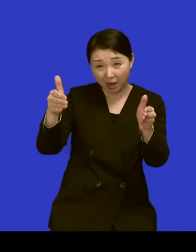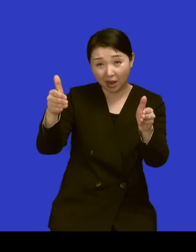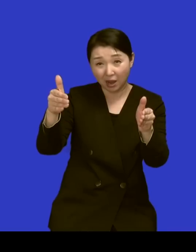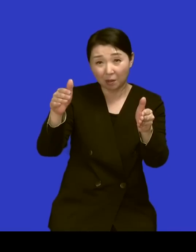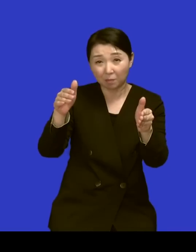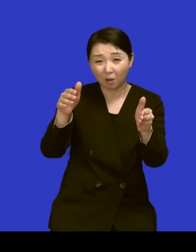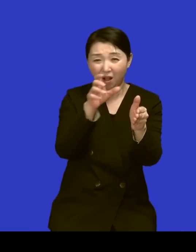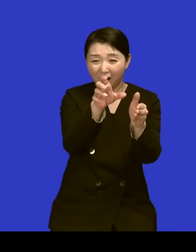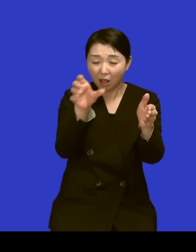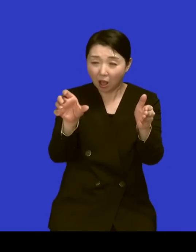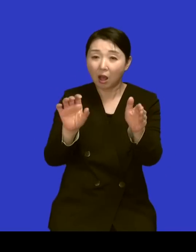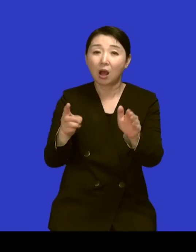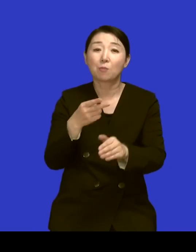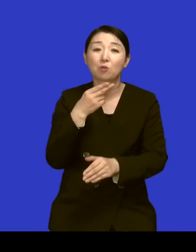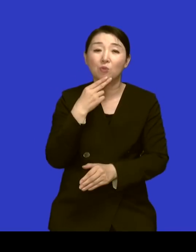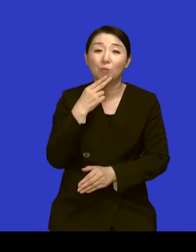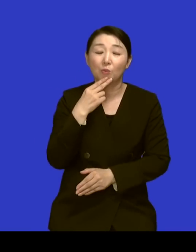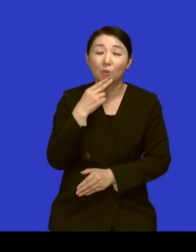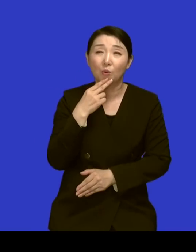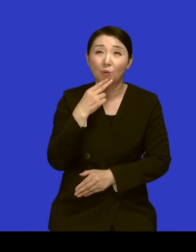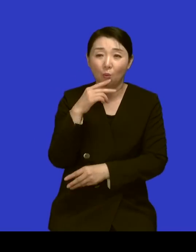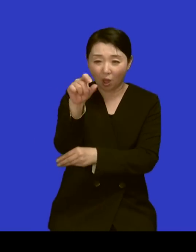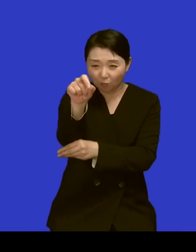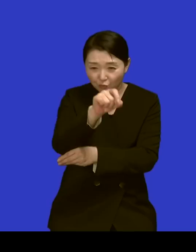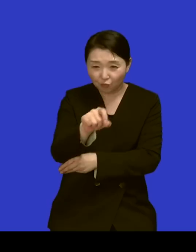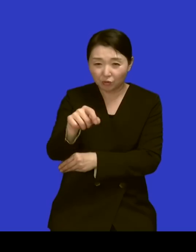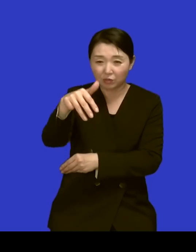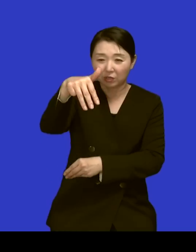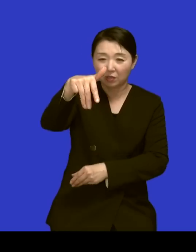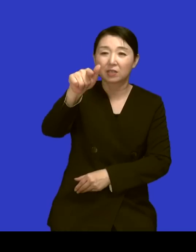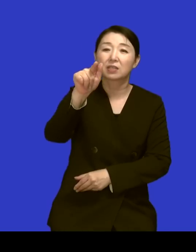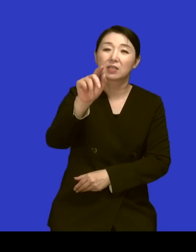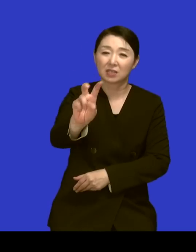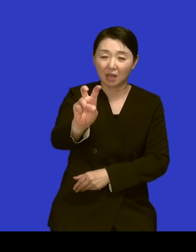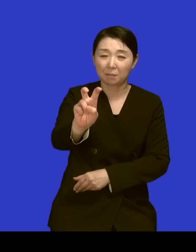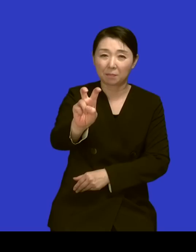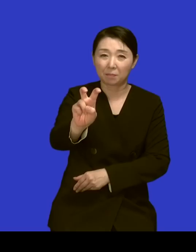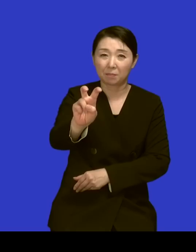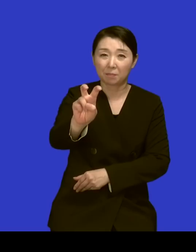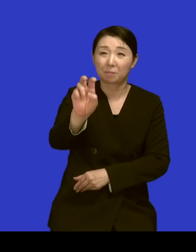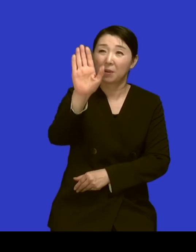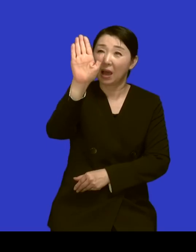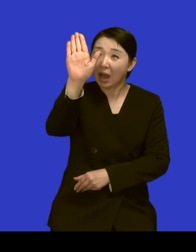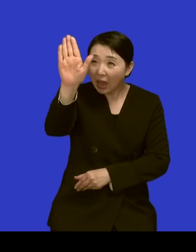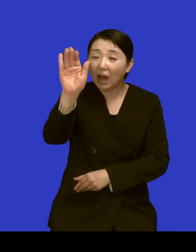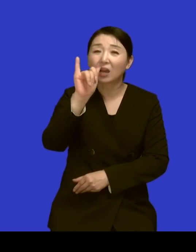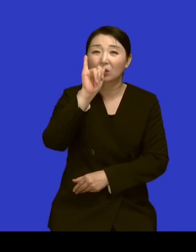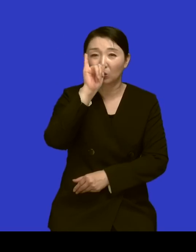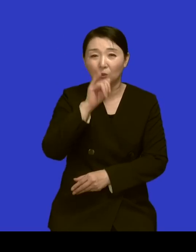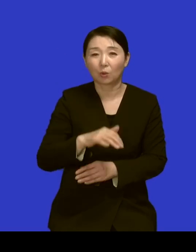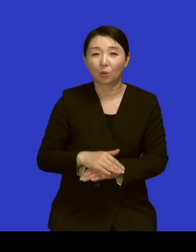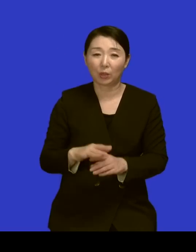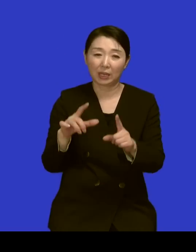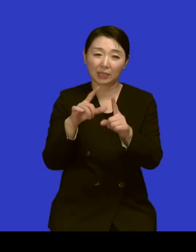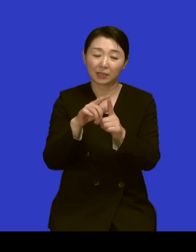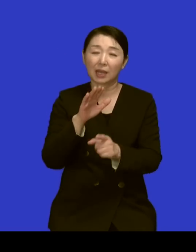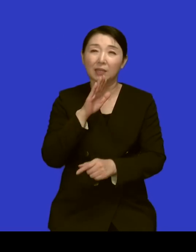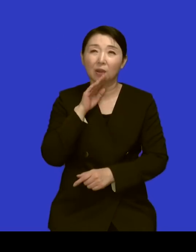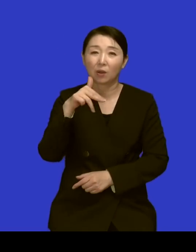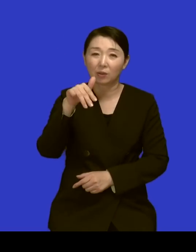참이라고 쓴 북글씨 하나 걸어놓고 사셨어요 참 참 그 단어가 뭐 진리 진실